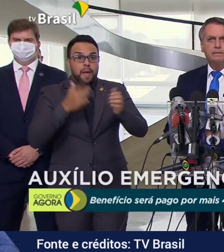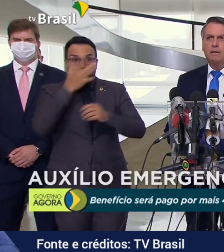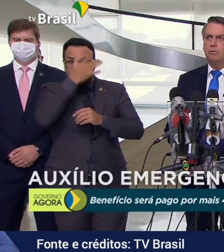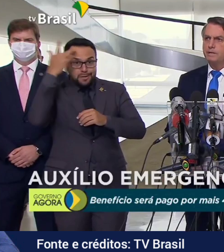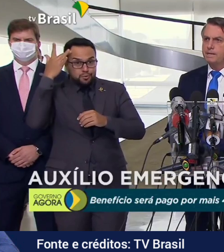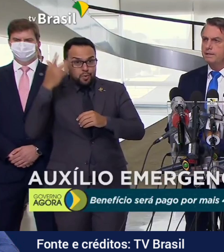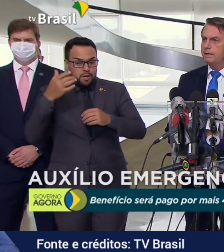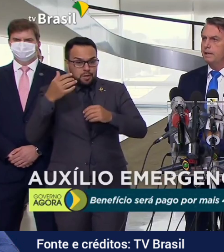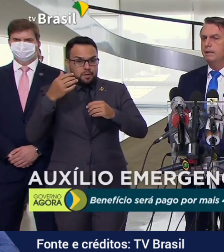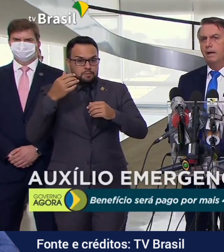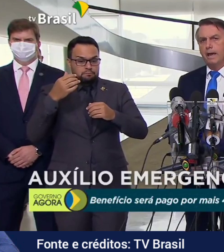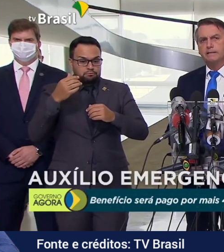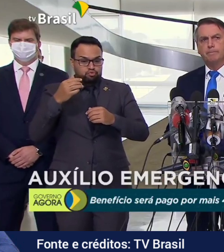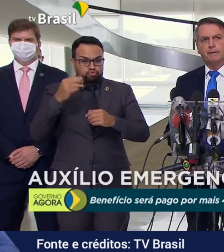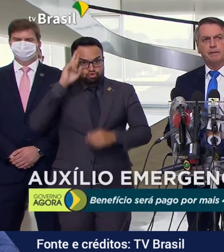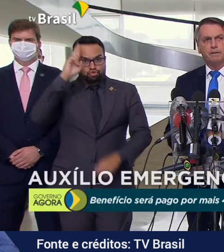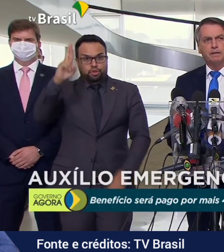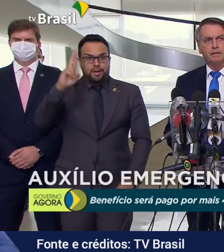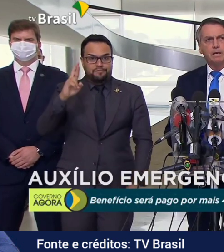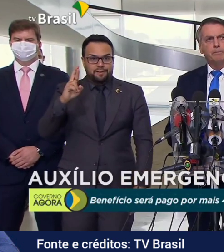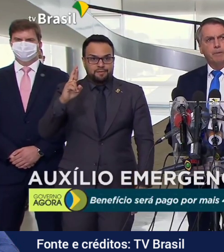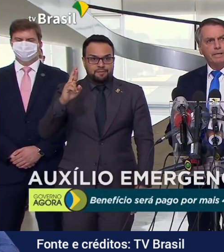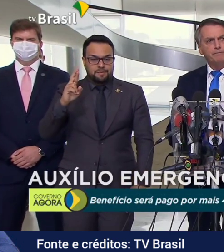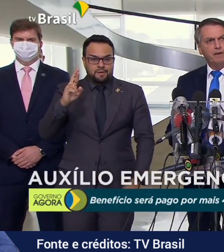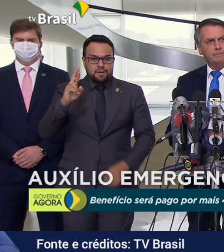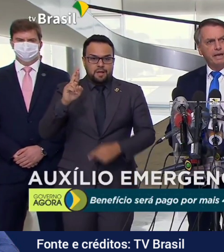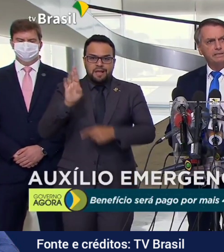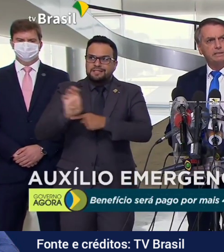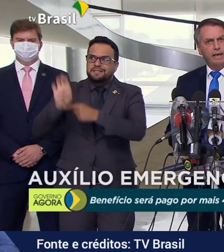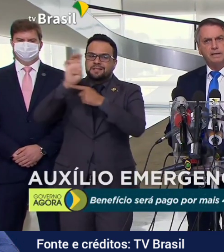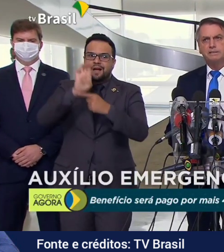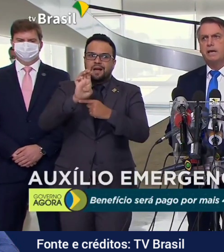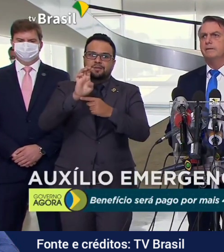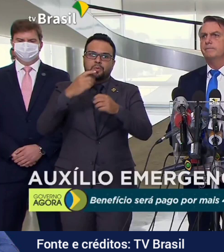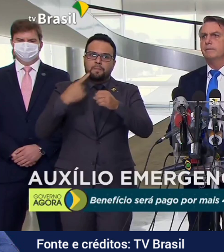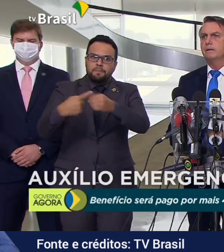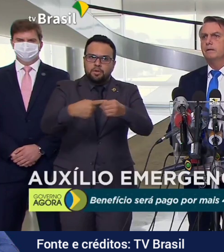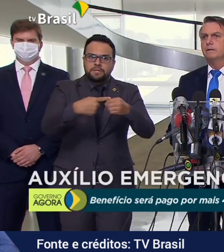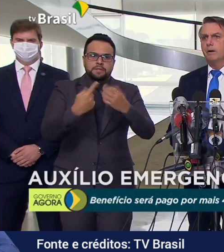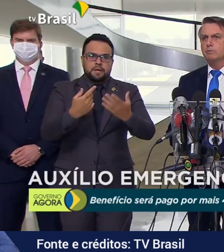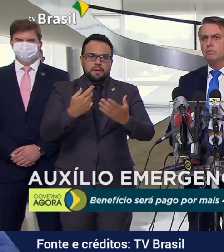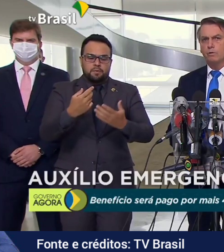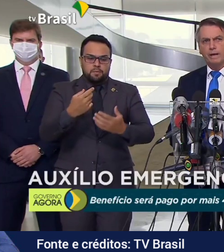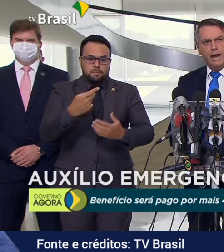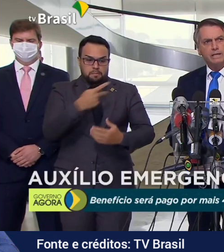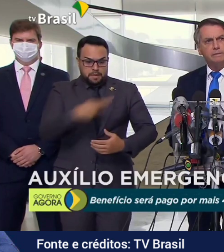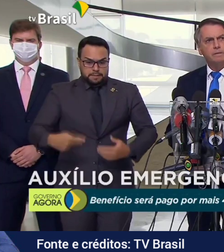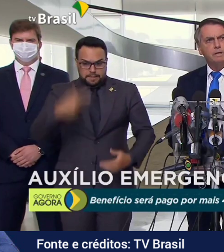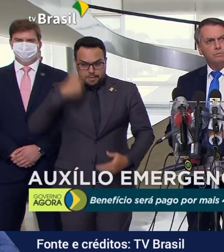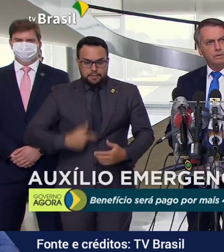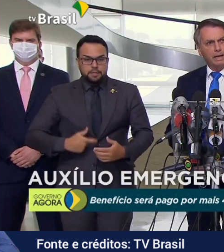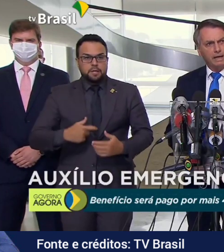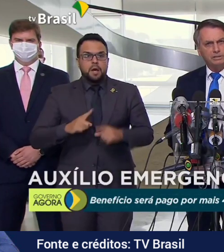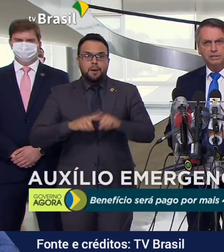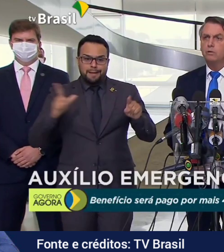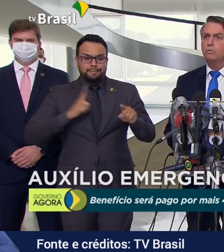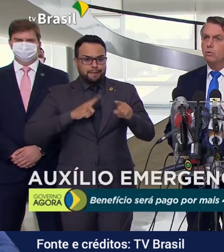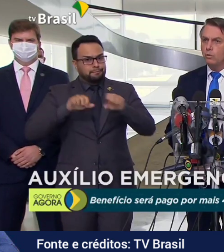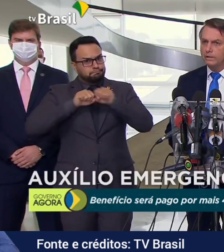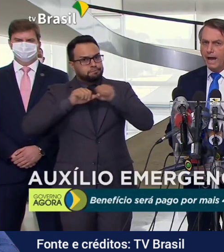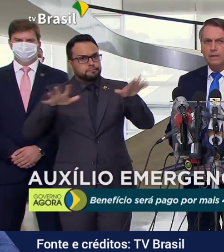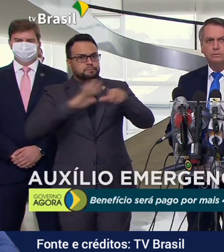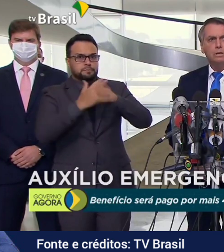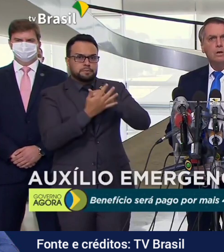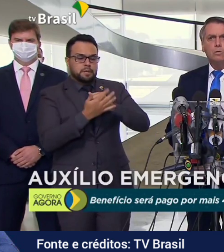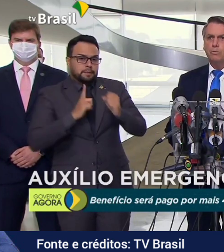que aconteceria essa pandemia. Mas, infelizmente, ela está aí. Vamos com coragem, com galhardia,